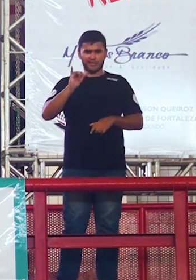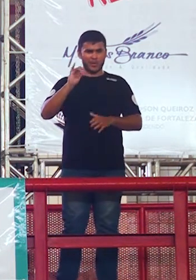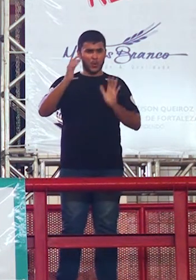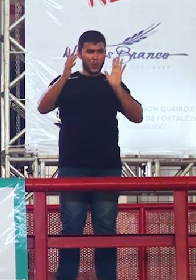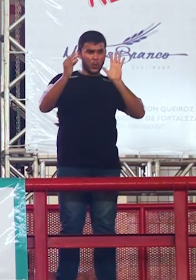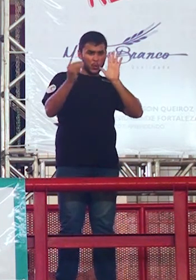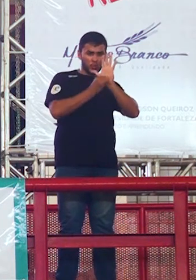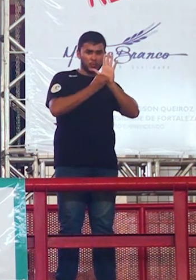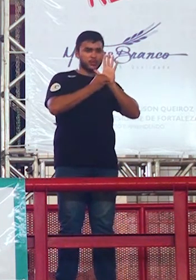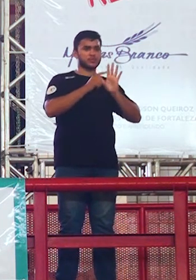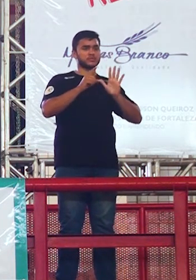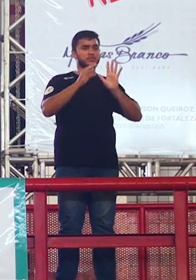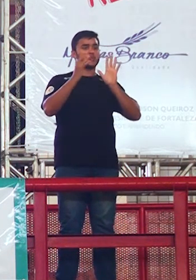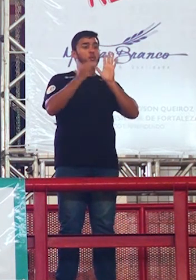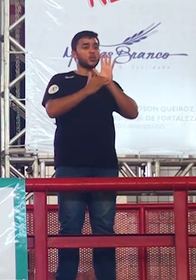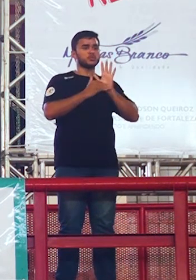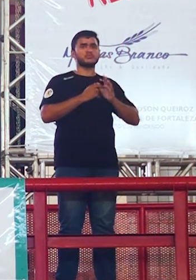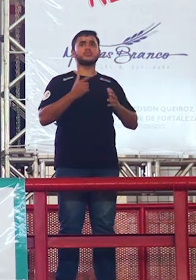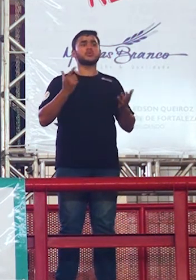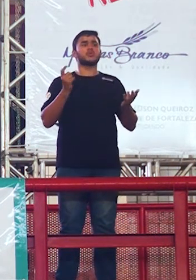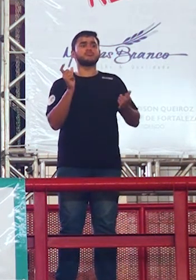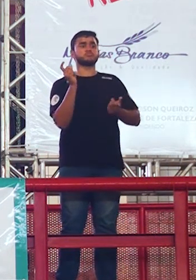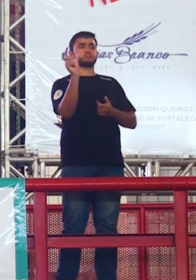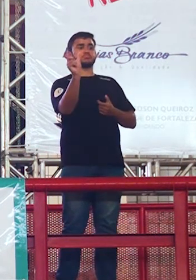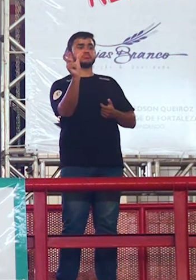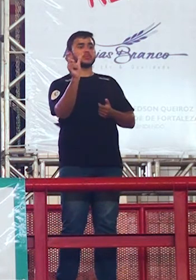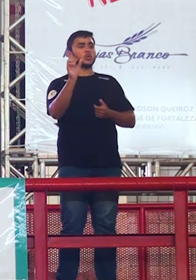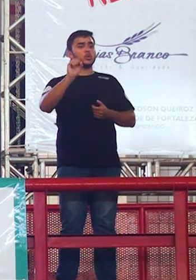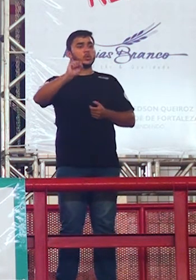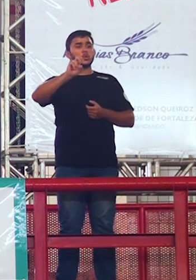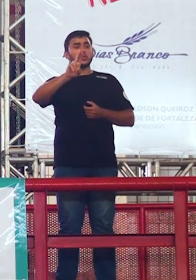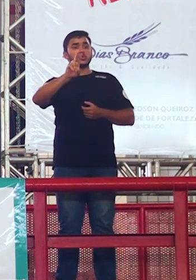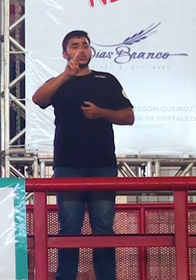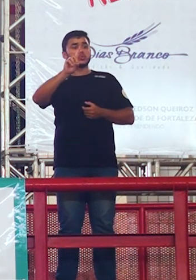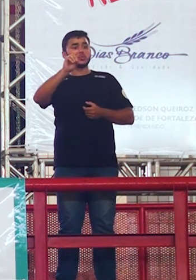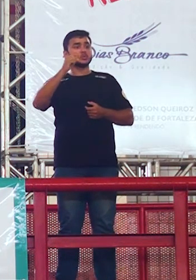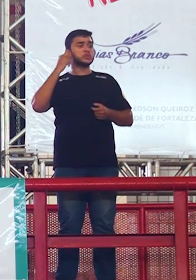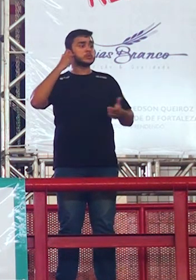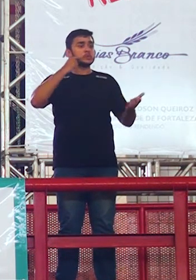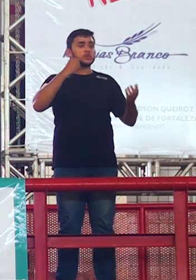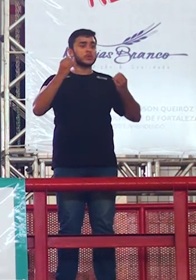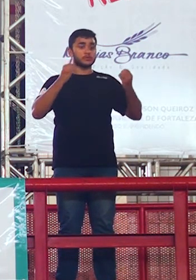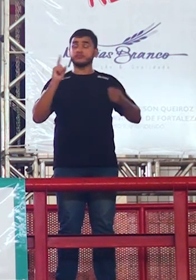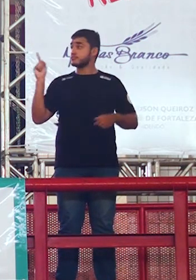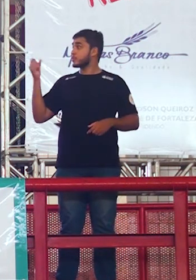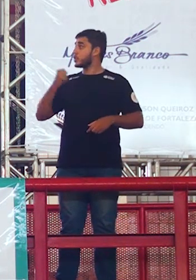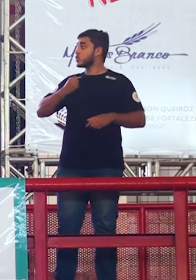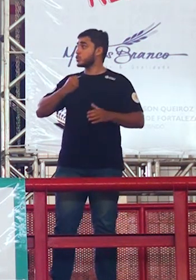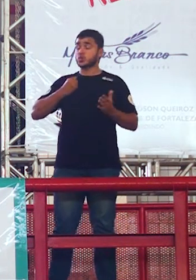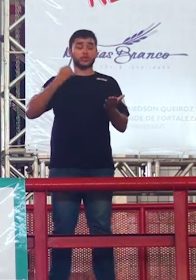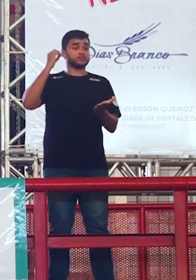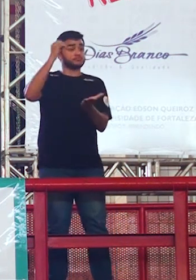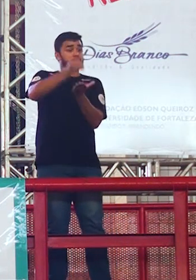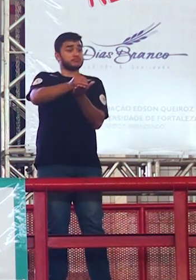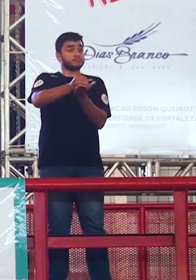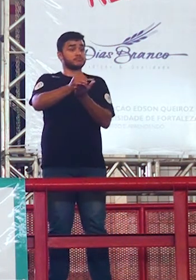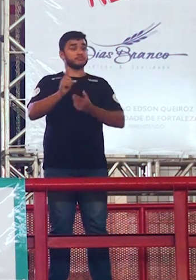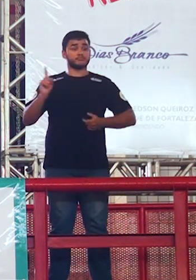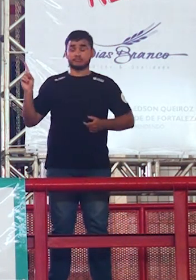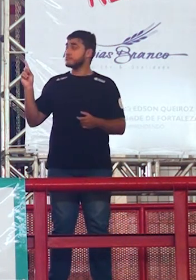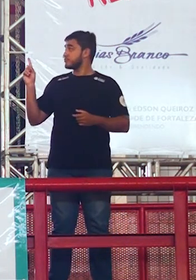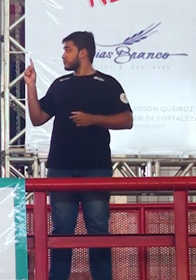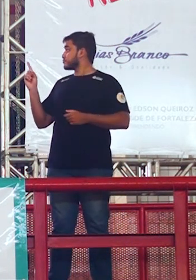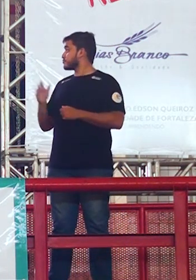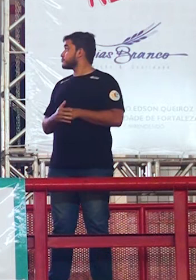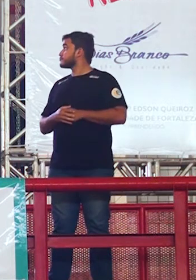última parte da redação não este aluno zerou a edição 2017 olha o